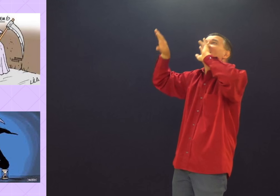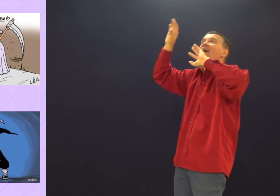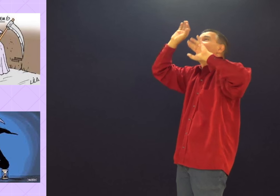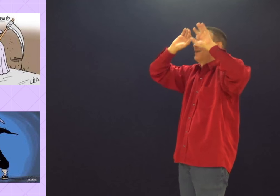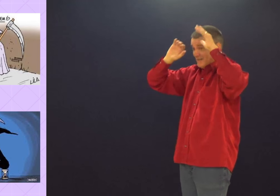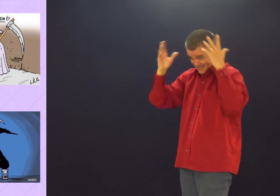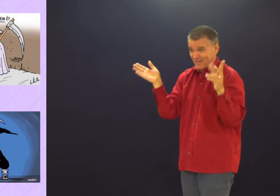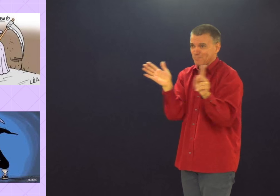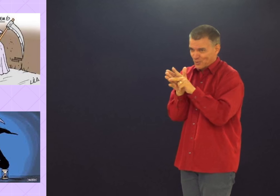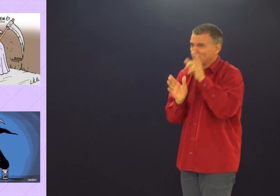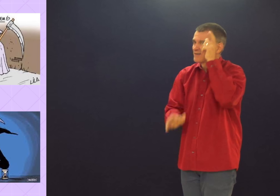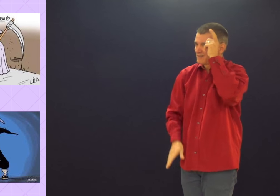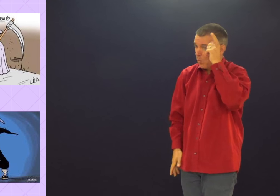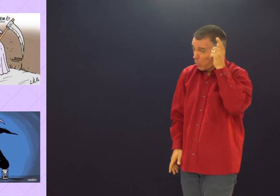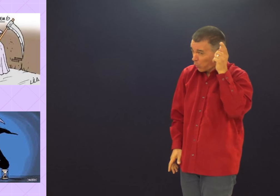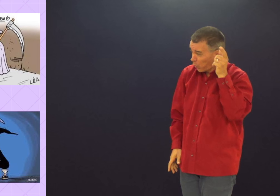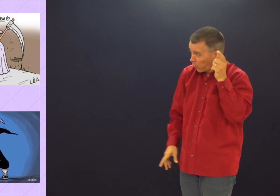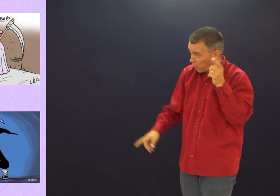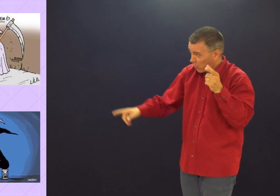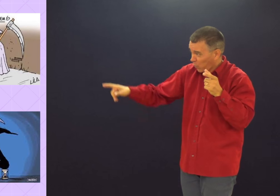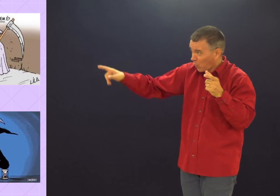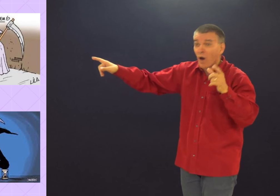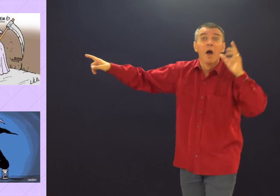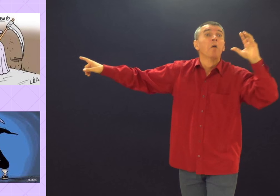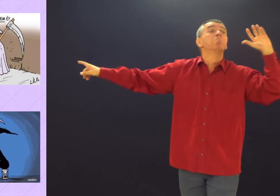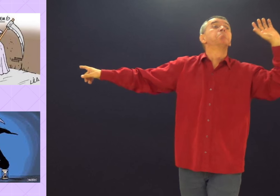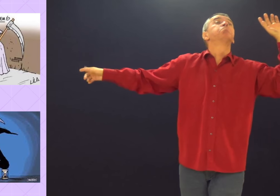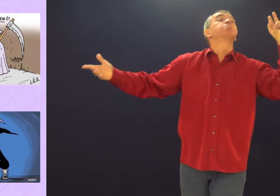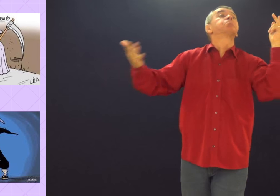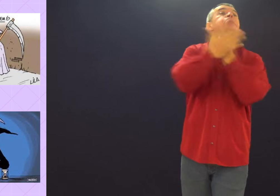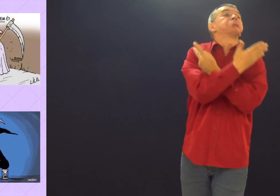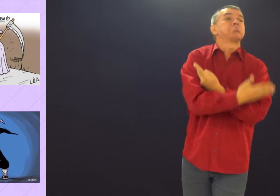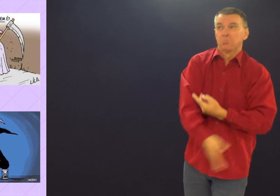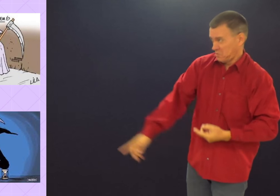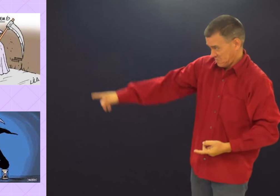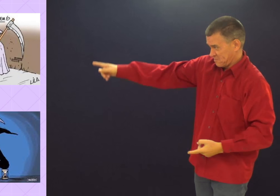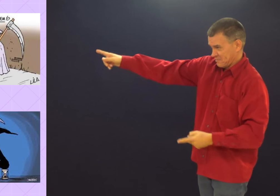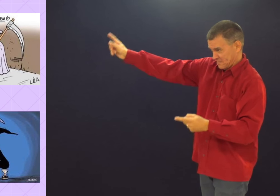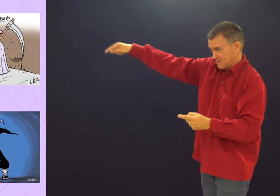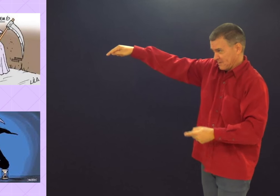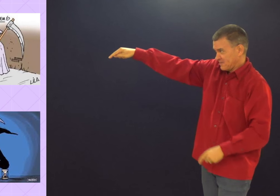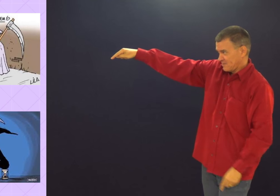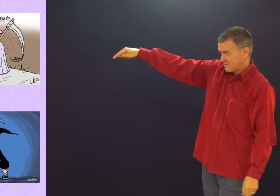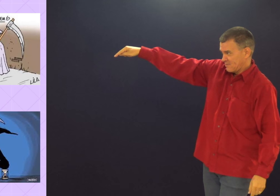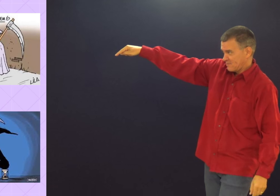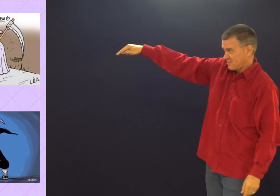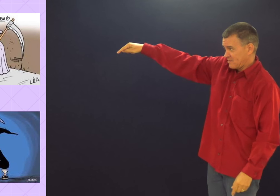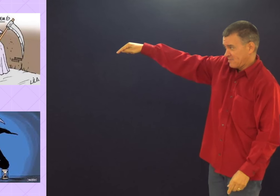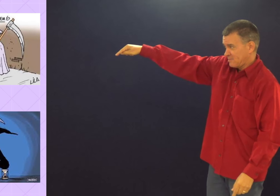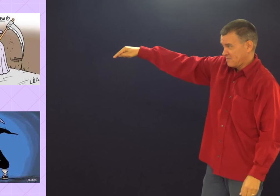Não se iluda. Ilusão é coisa do diabo. O acontece com pessoas assim?